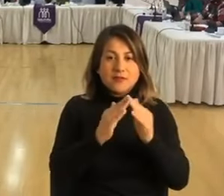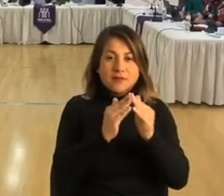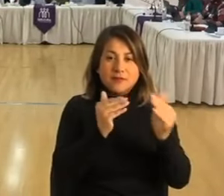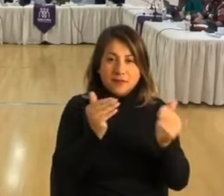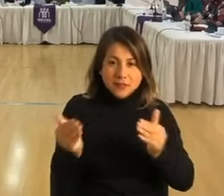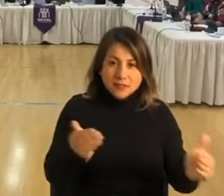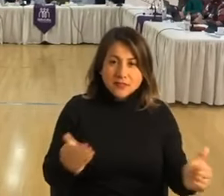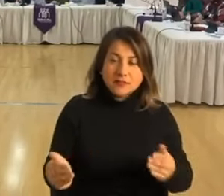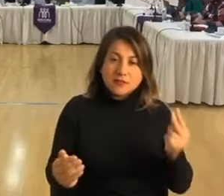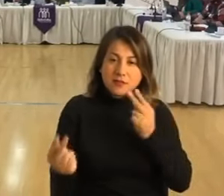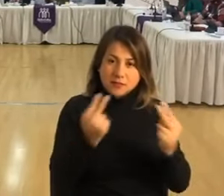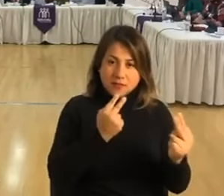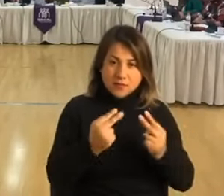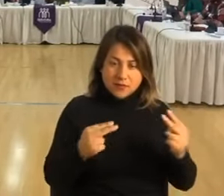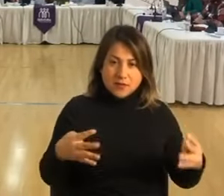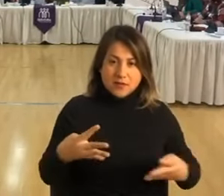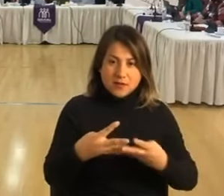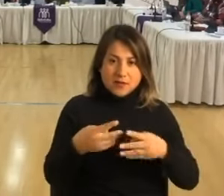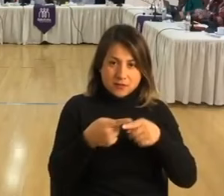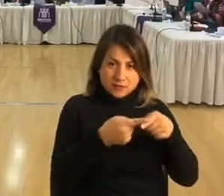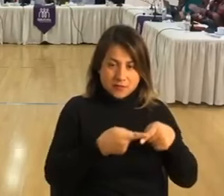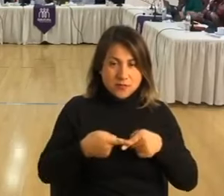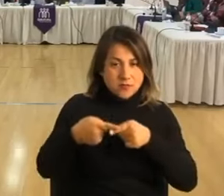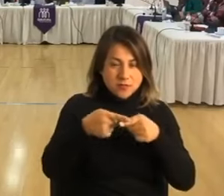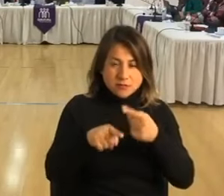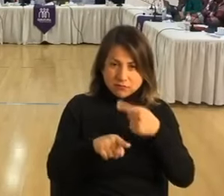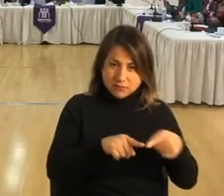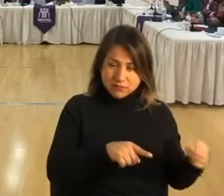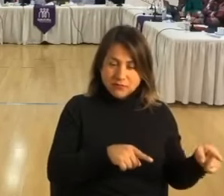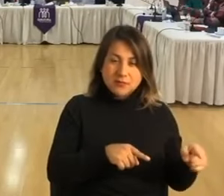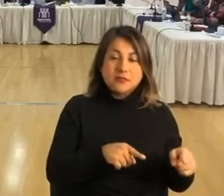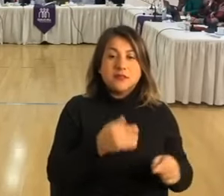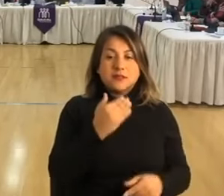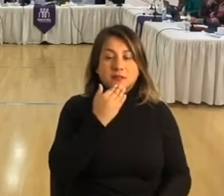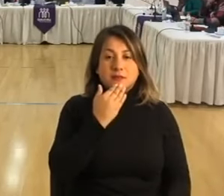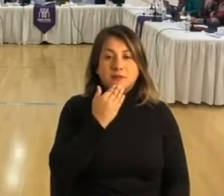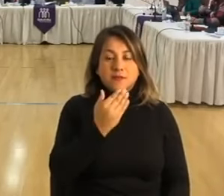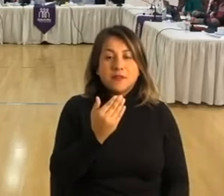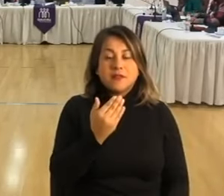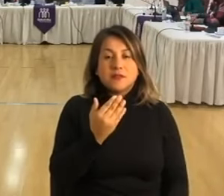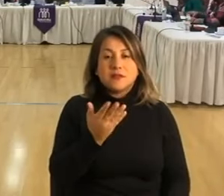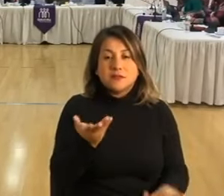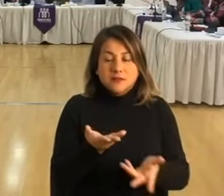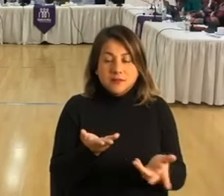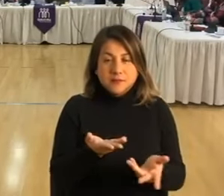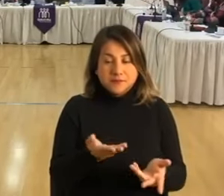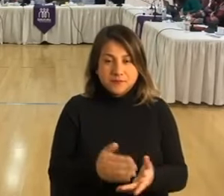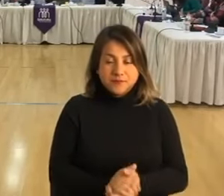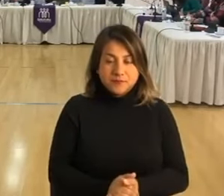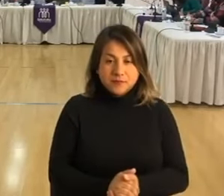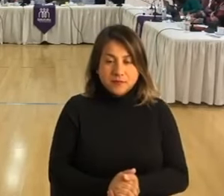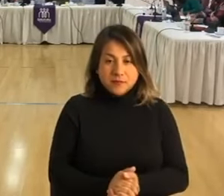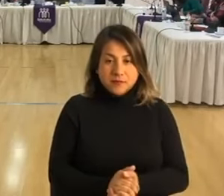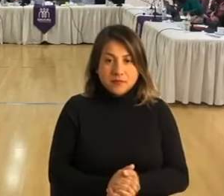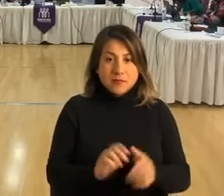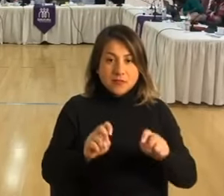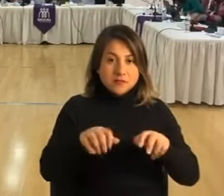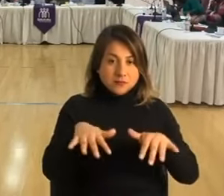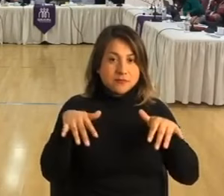vecinas y vecinos que nos siguen a través de nuestras diferentes plataformas y también a los que se encuentran en